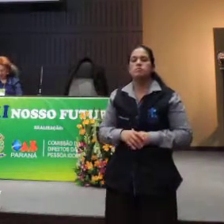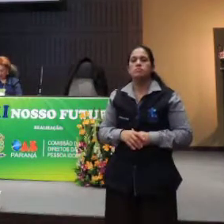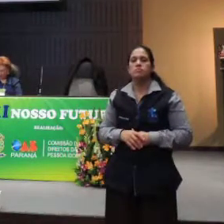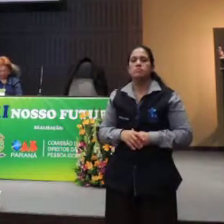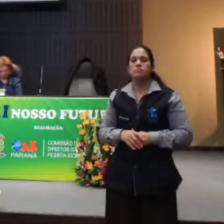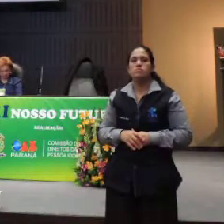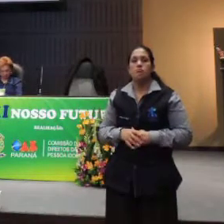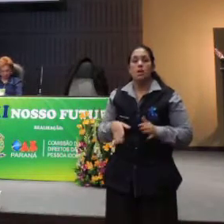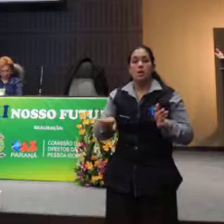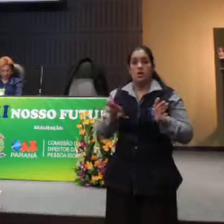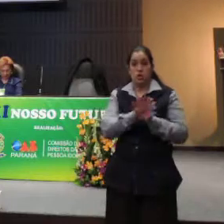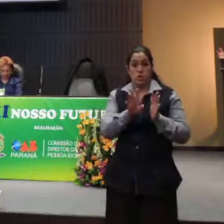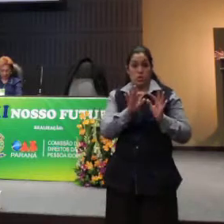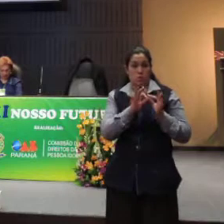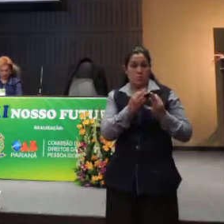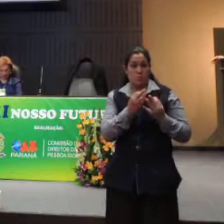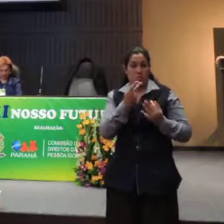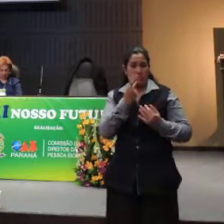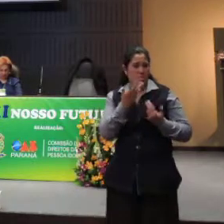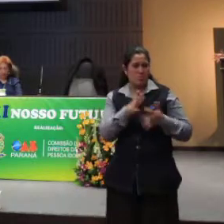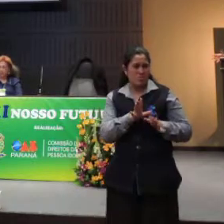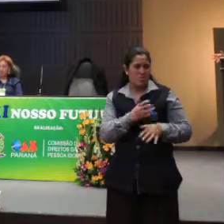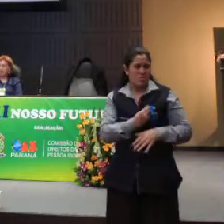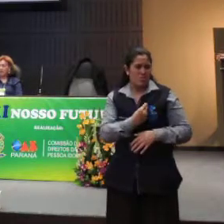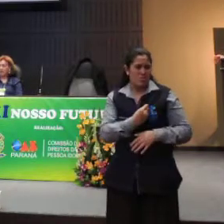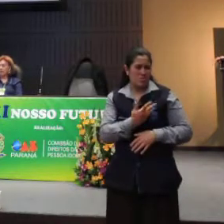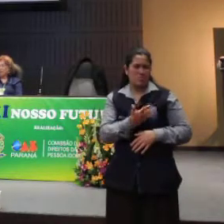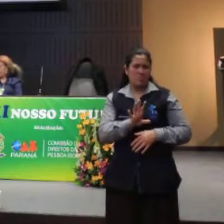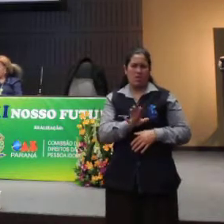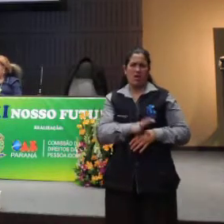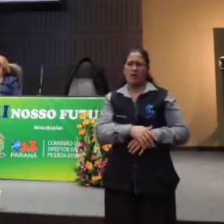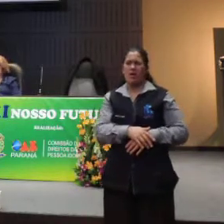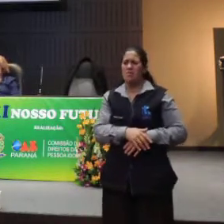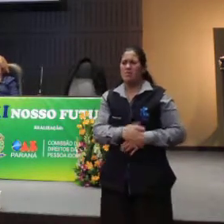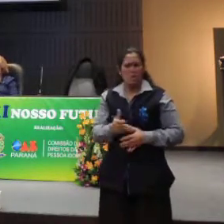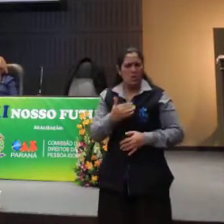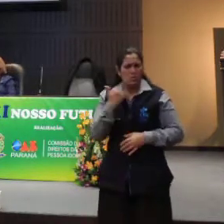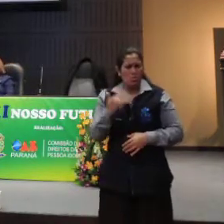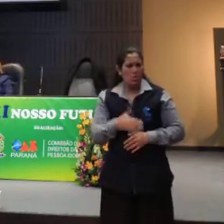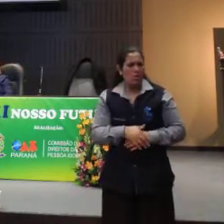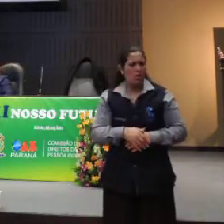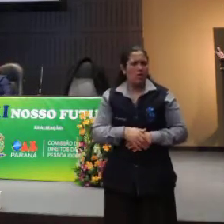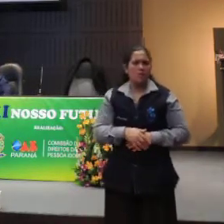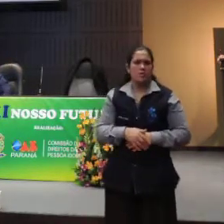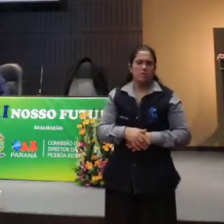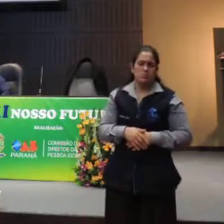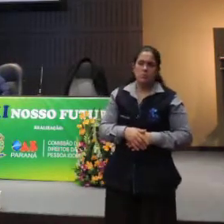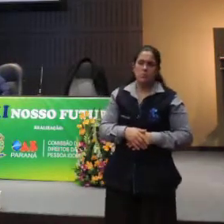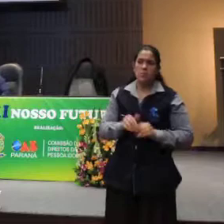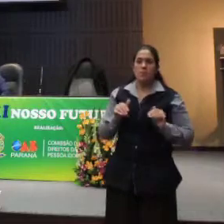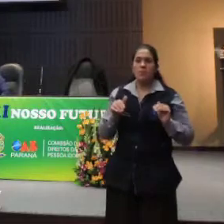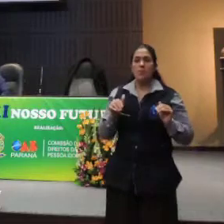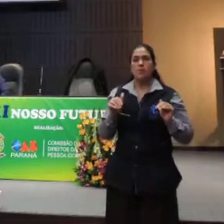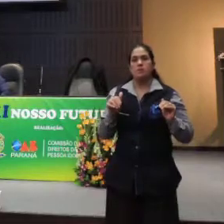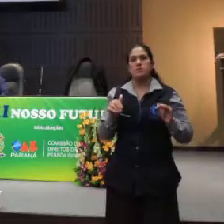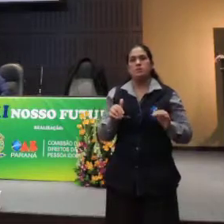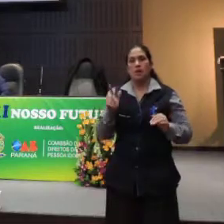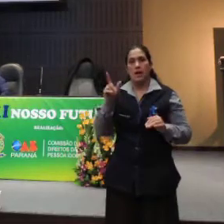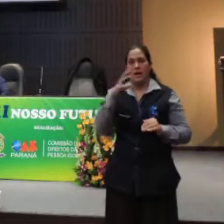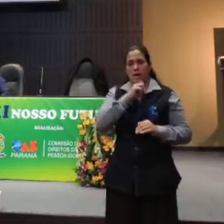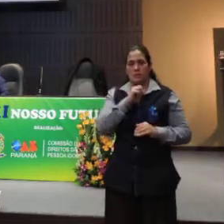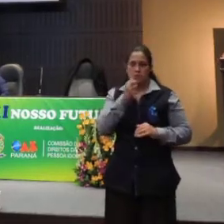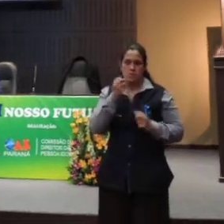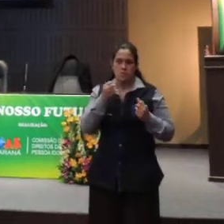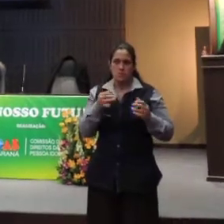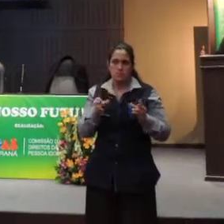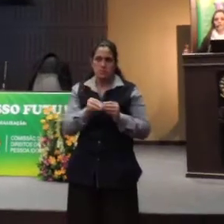Ele chegou para a família e disse, olha, não quero mais, não estou mais satisfeito, não quero mais. E na Austrália, para contar bem rápido, lá,